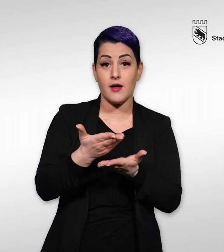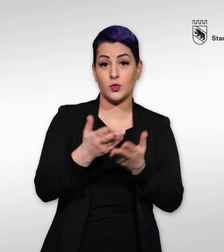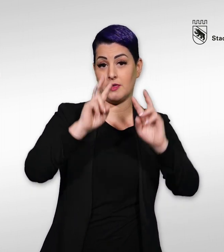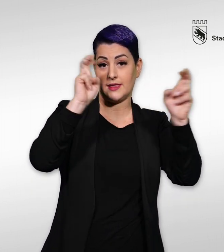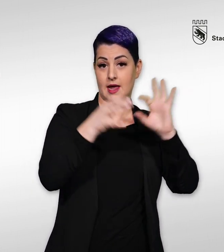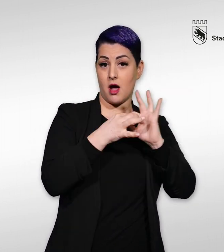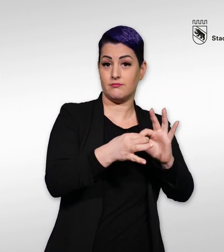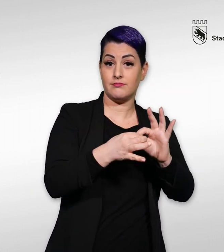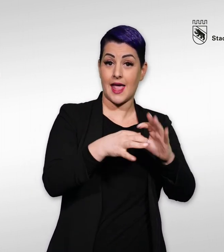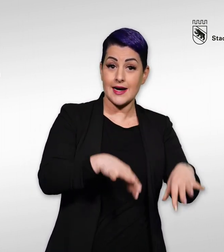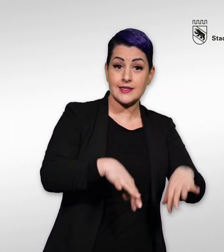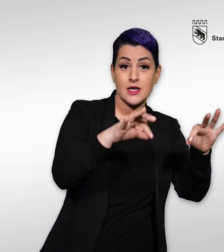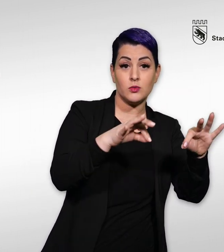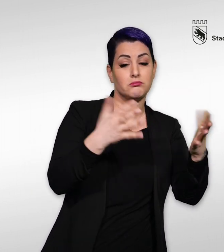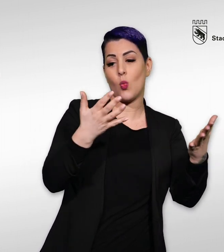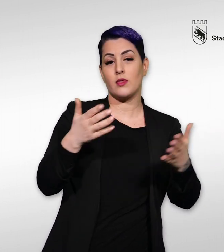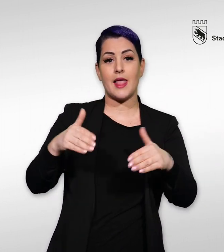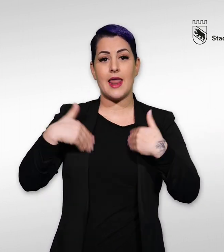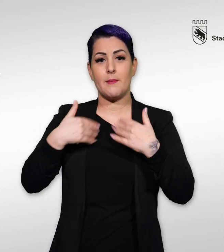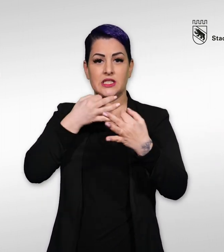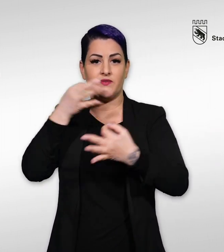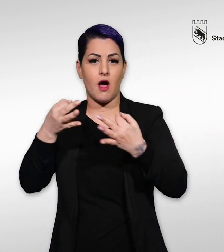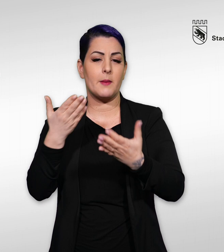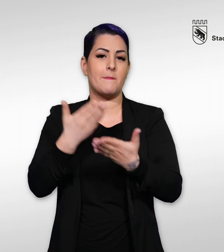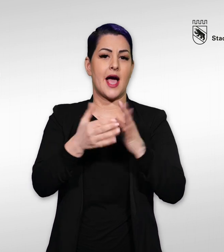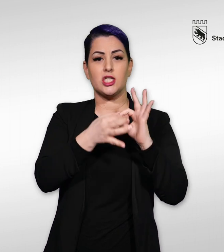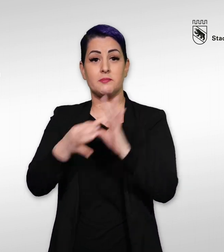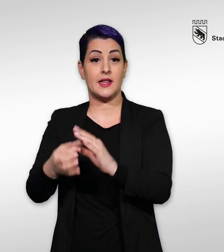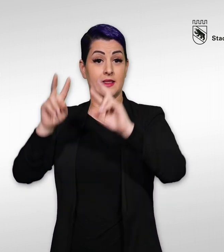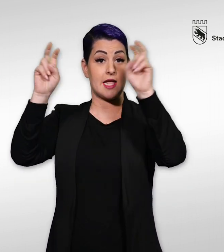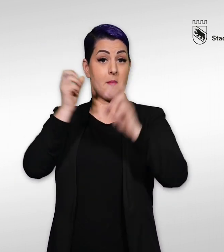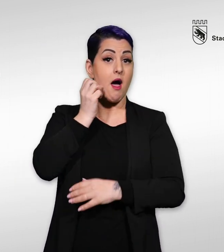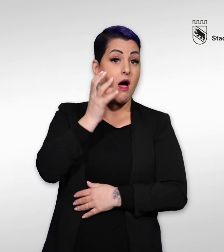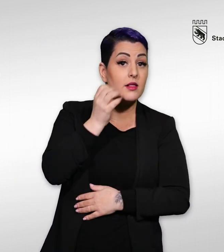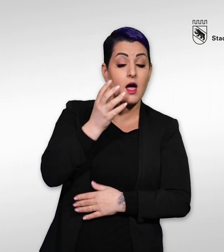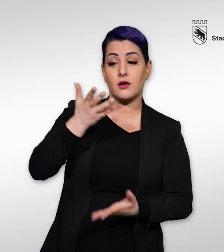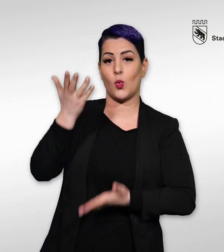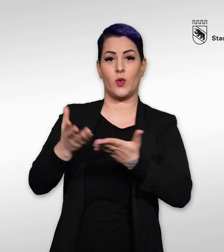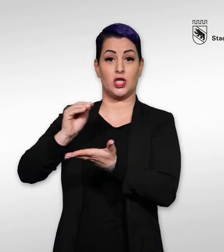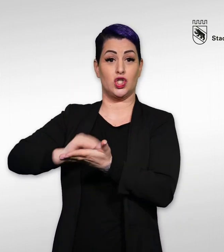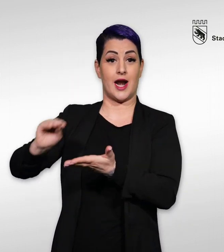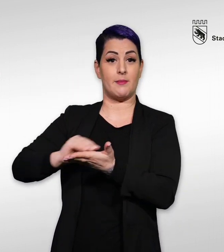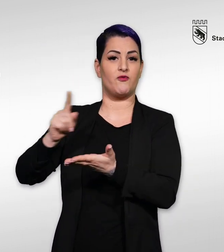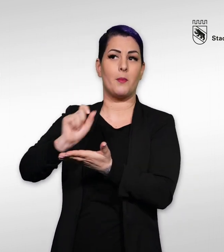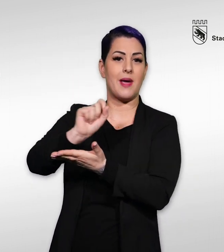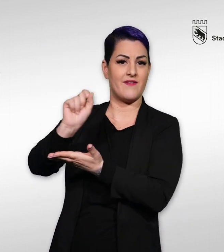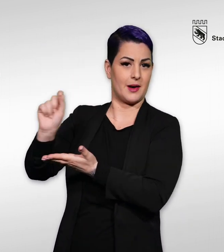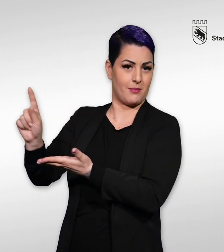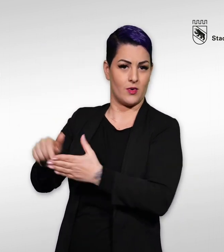und Lebensfragen, beispielsweise zum Alltag oder dem Schreiben von Bewerbungen. Es gibt auch eine Kinderbetreuung,